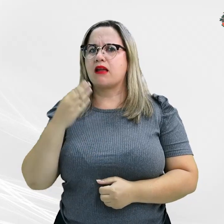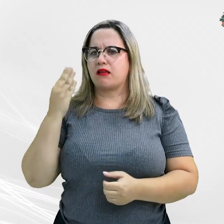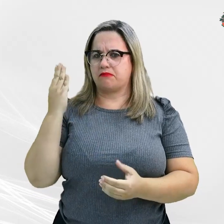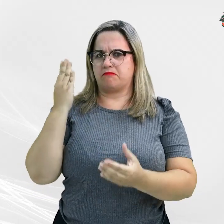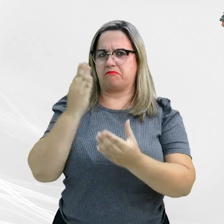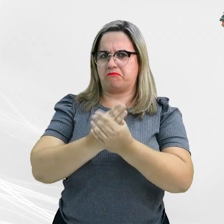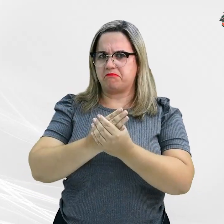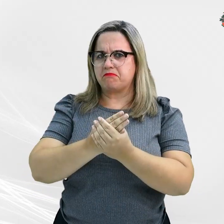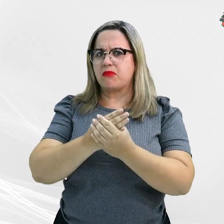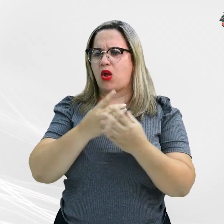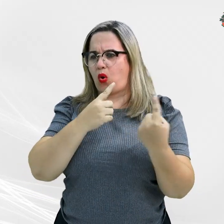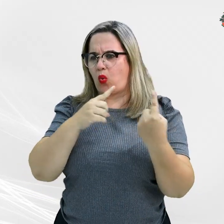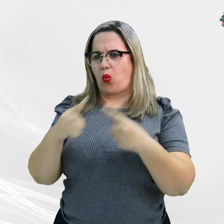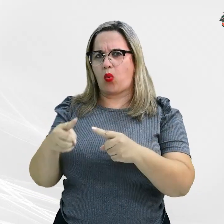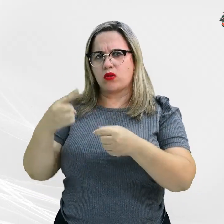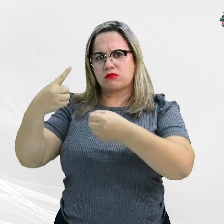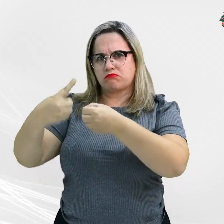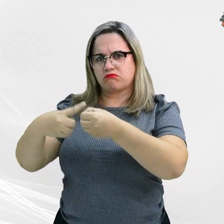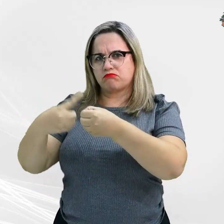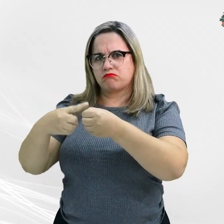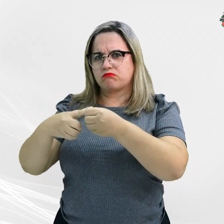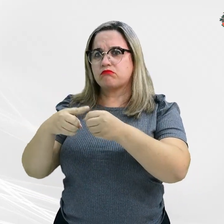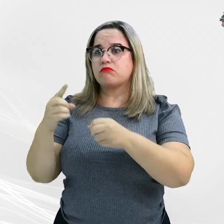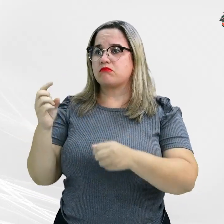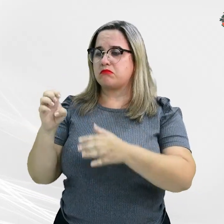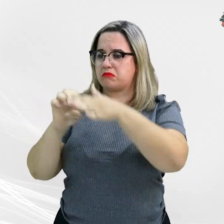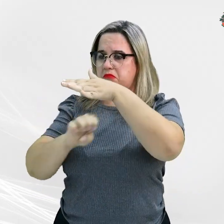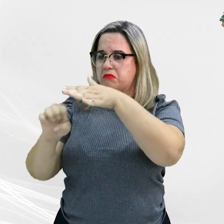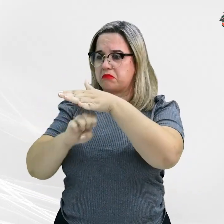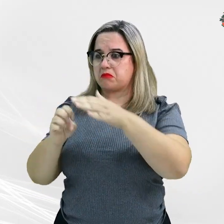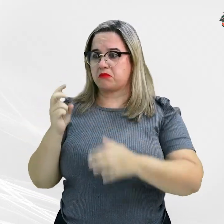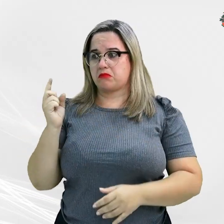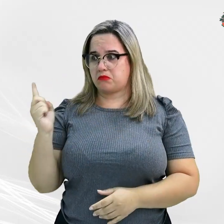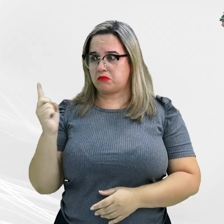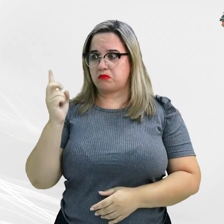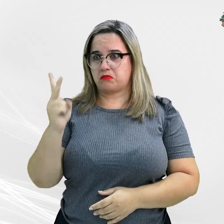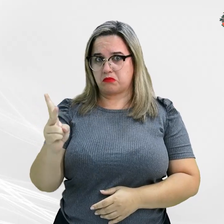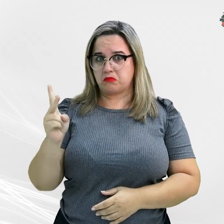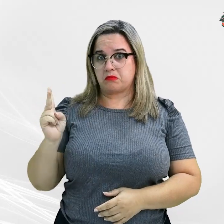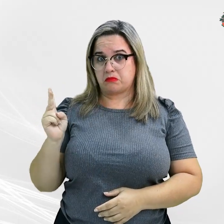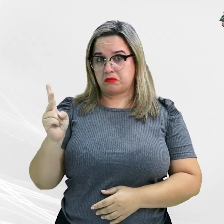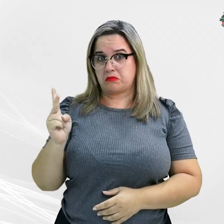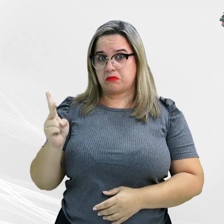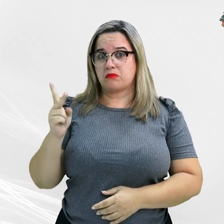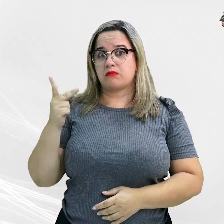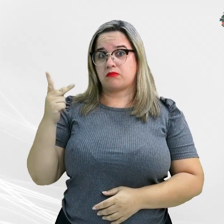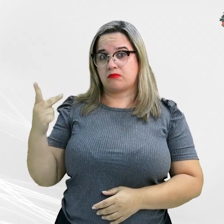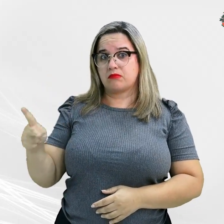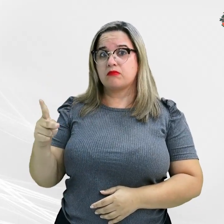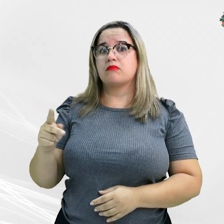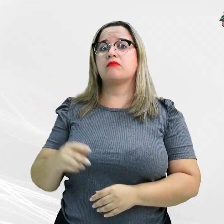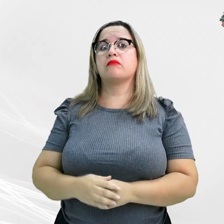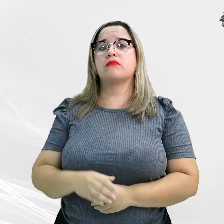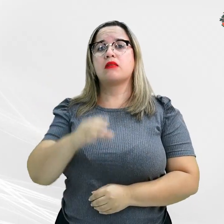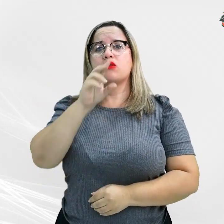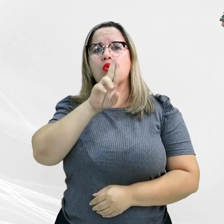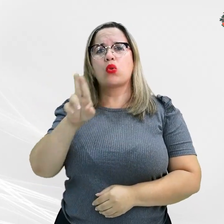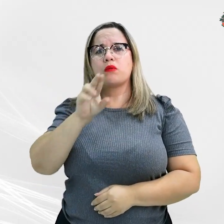a ação civil pública contra o município e as empresas Comércio e Indústria Brasileira de Prémoldados, CIB e Morro da Mesa